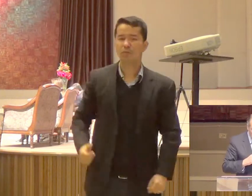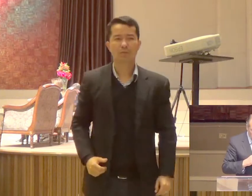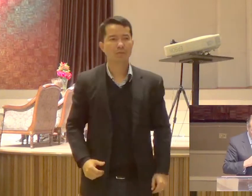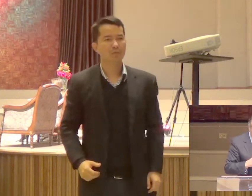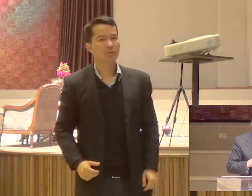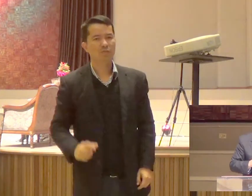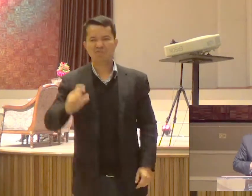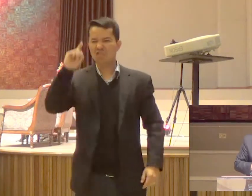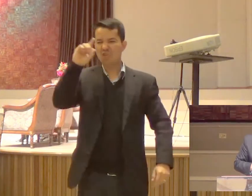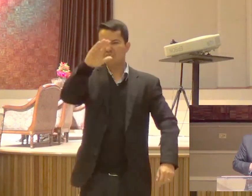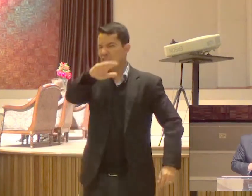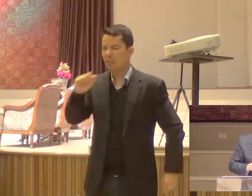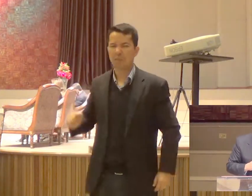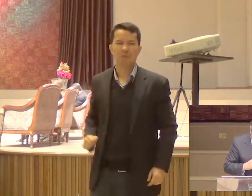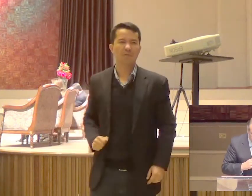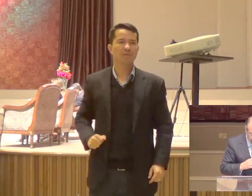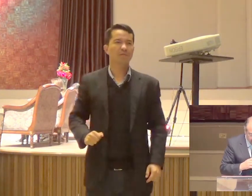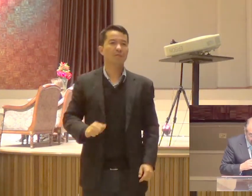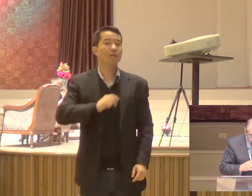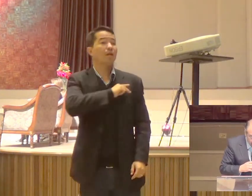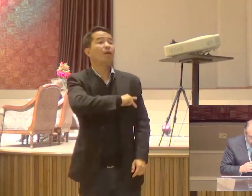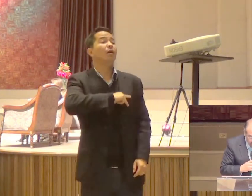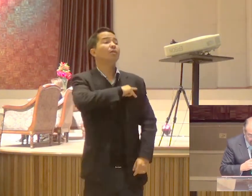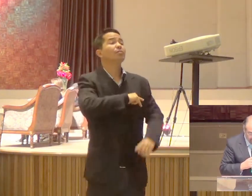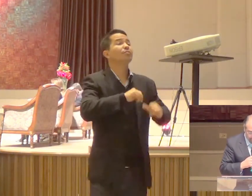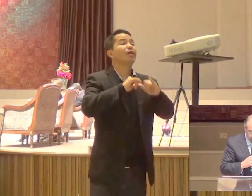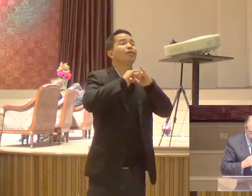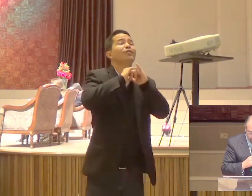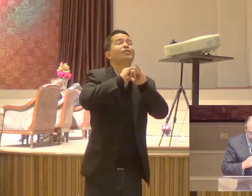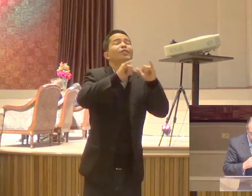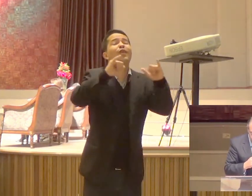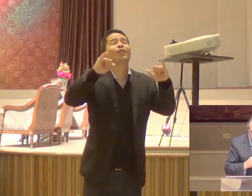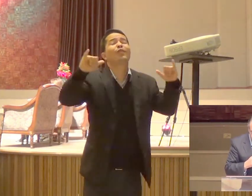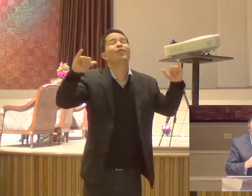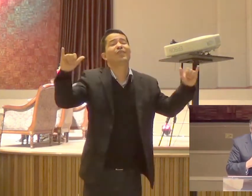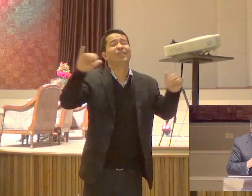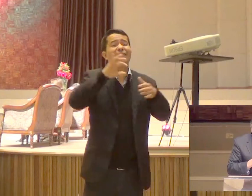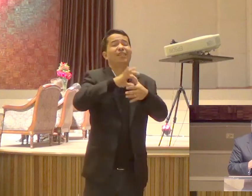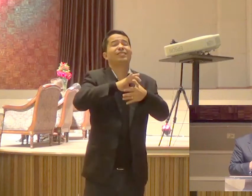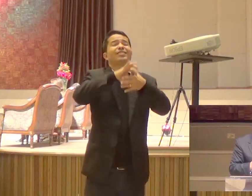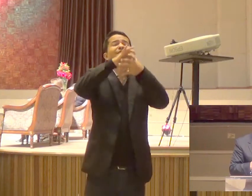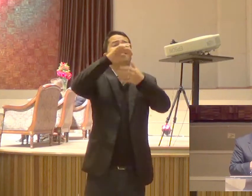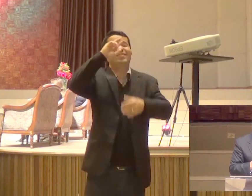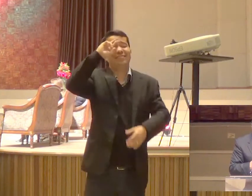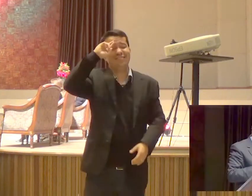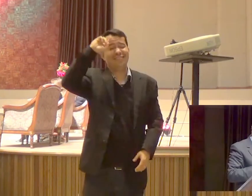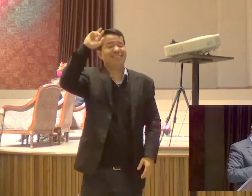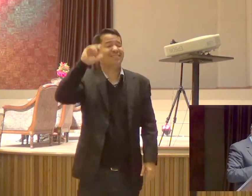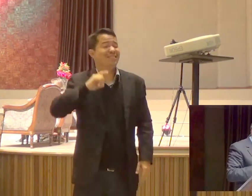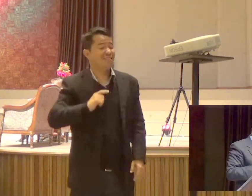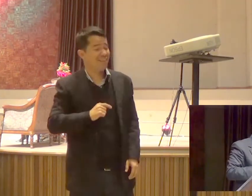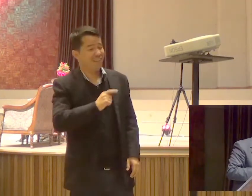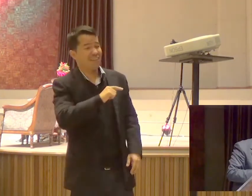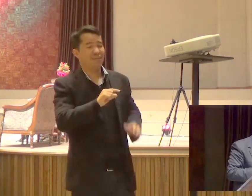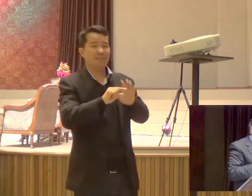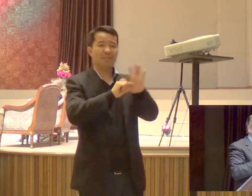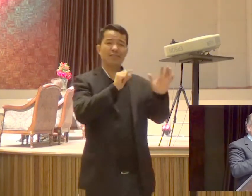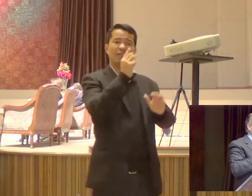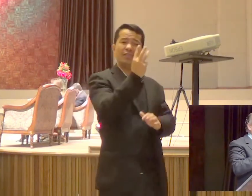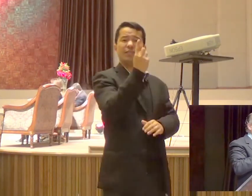E aí ele diz pra igreja Pra aqueles líderes Ele está falando com líderes Nos versos 31 e 32 Com certamente ele olhando